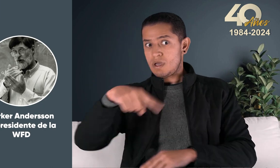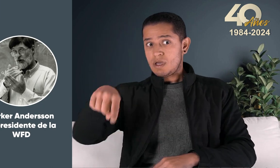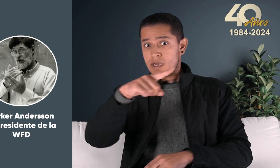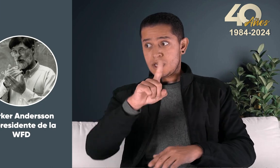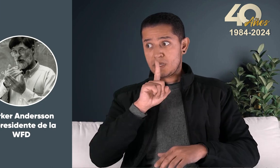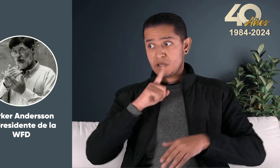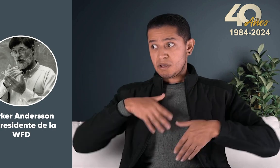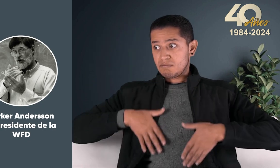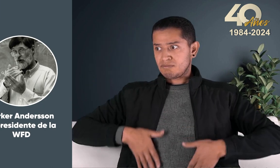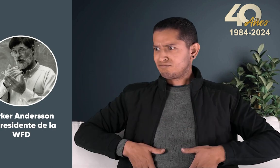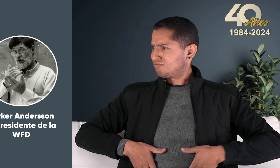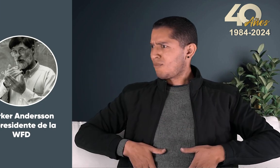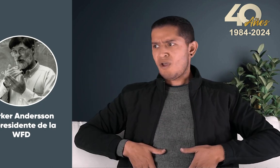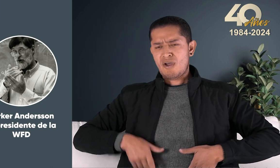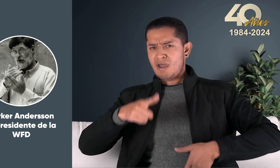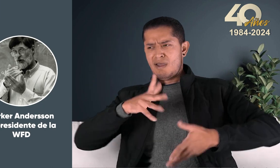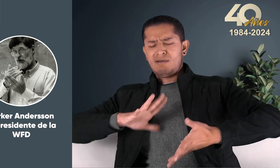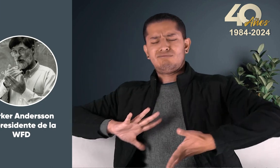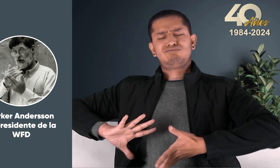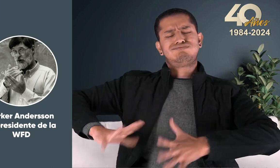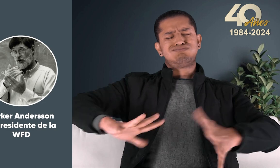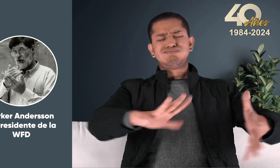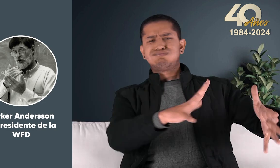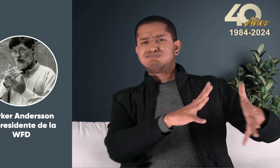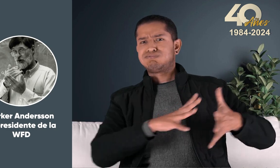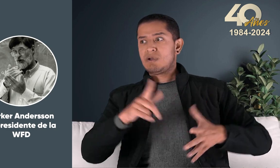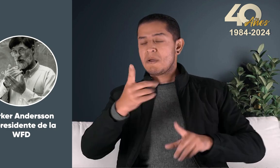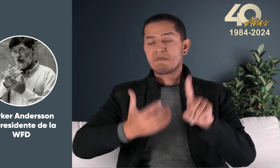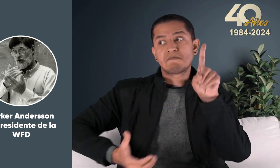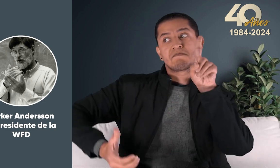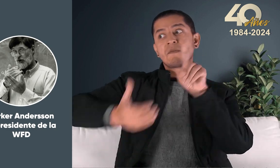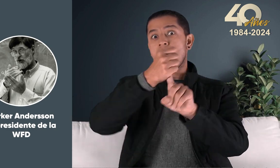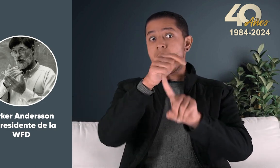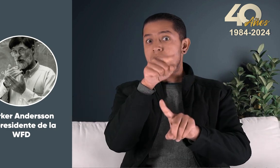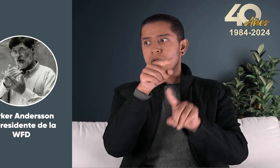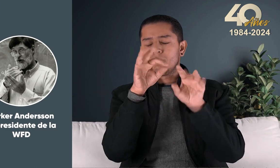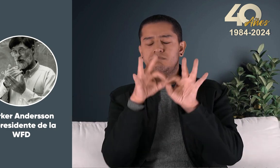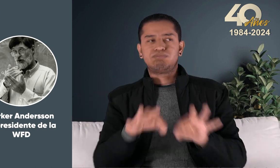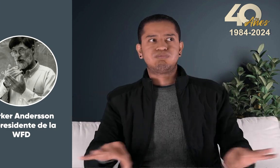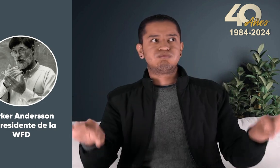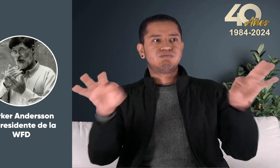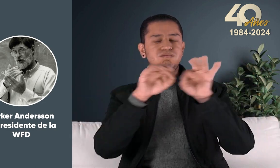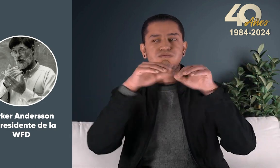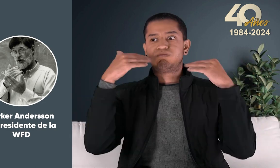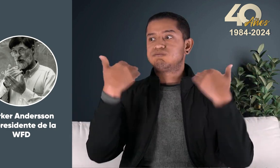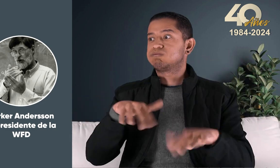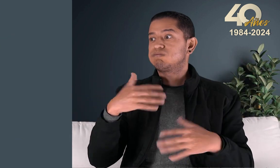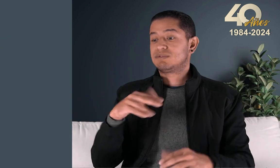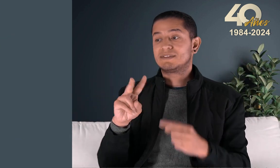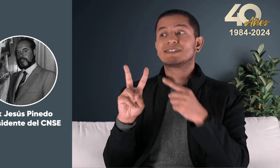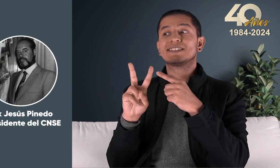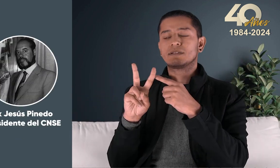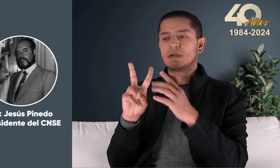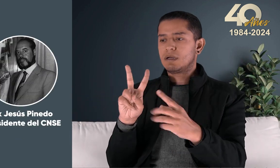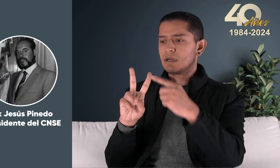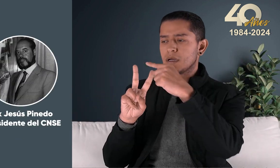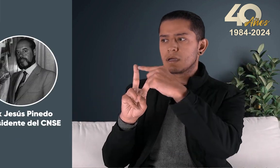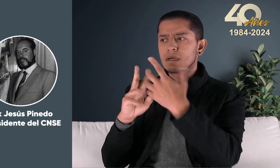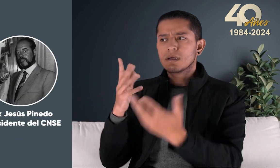manifestó y dio un discurso en lengua de señas esto fue un gran logro El otro invitado